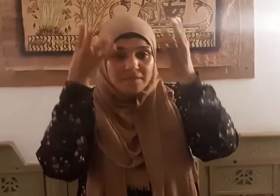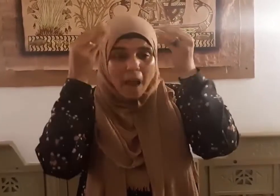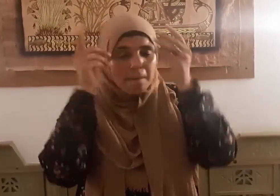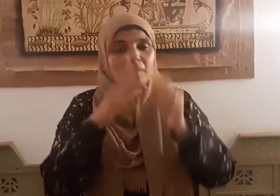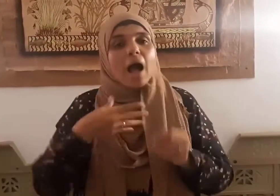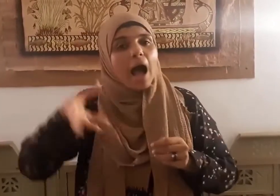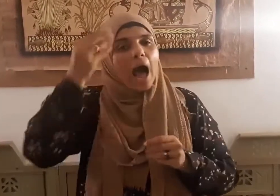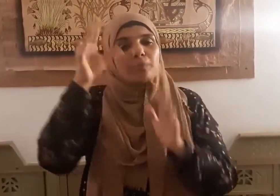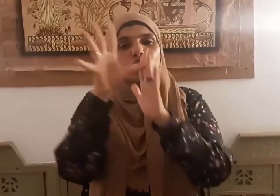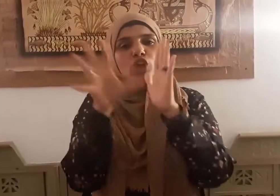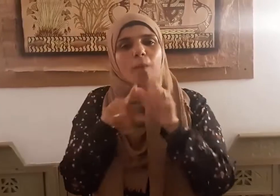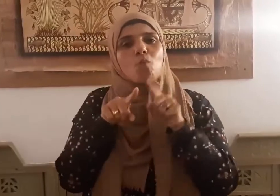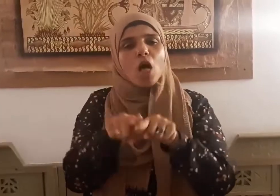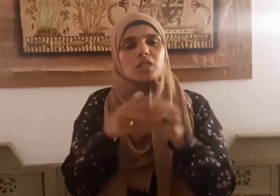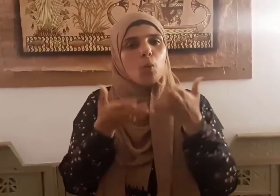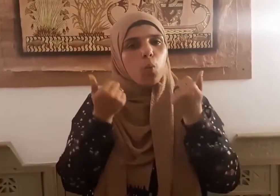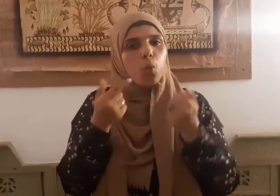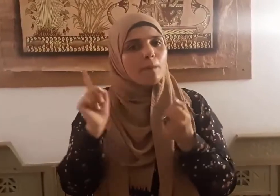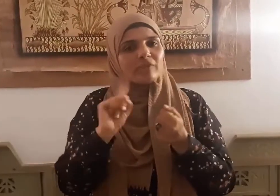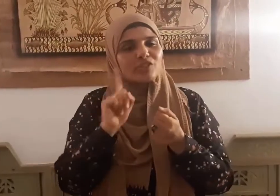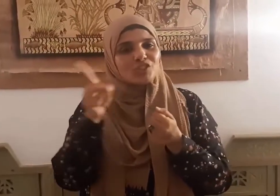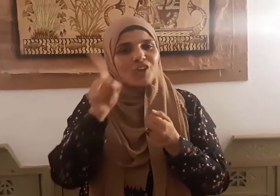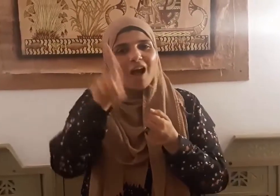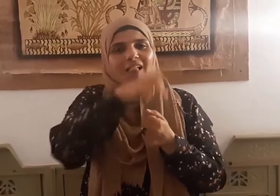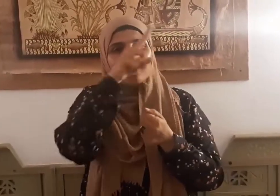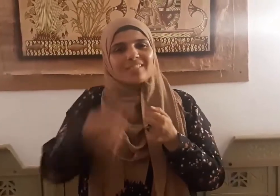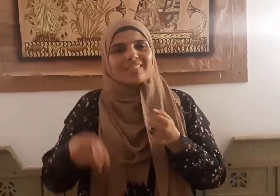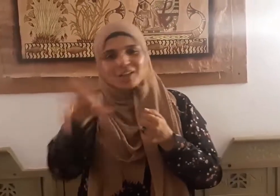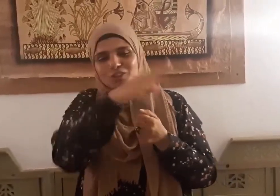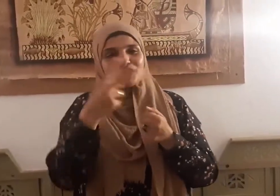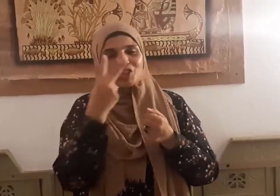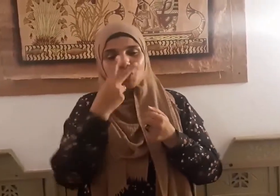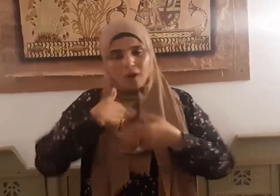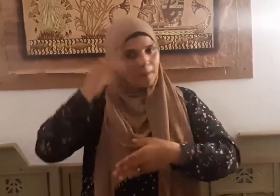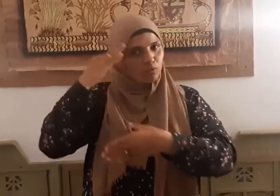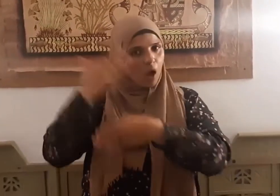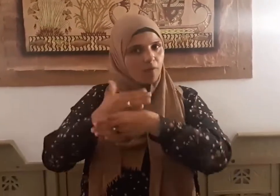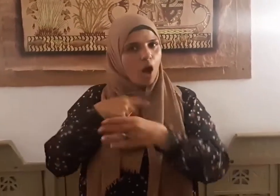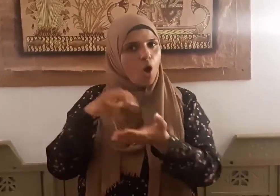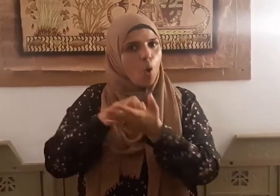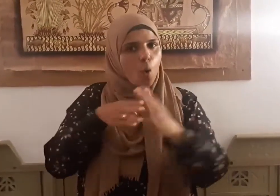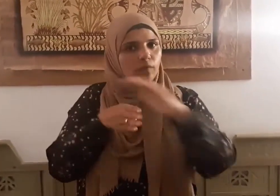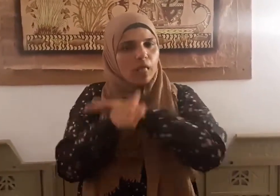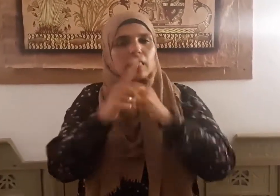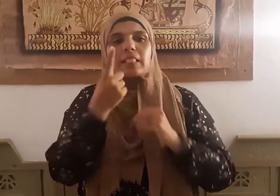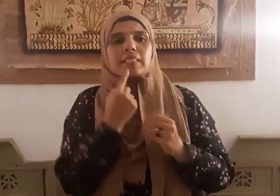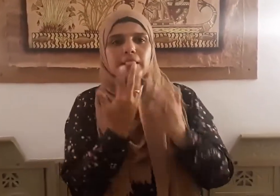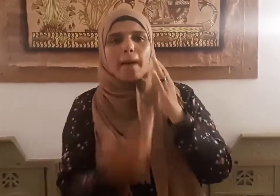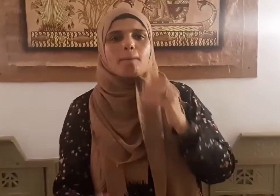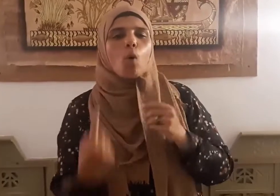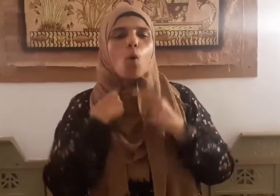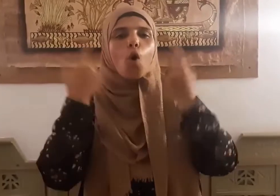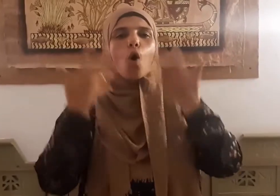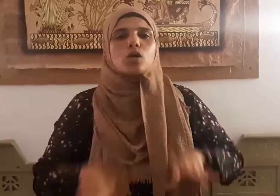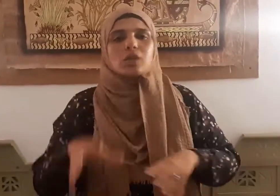الشرعي الكافي الذي يحجزهم عن الخوض في الدماء فخرجوا على الناس